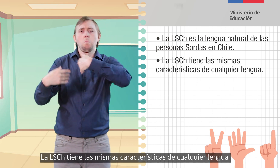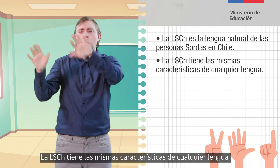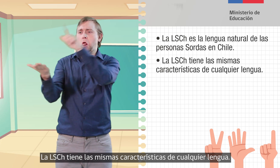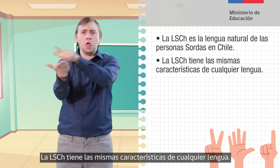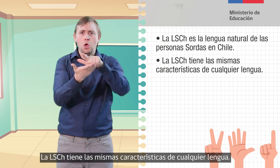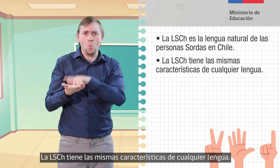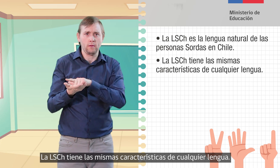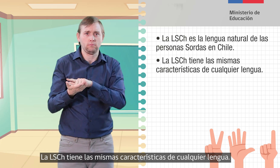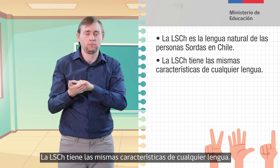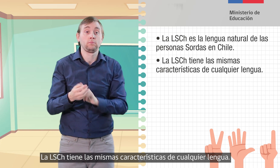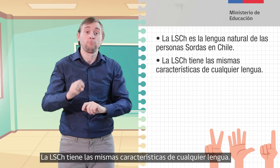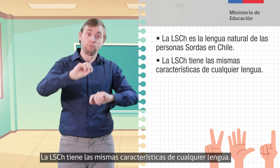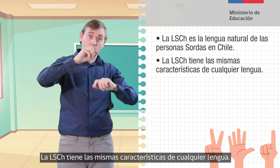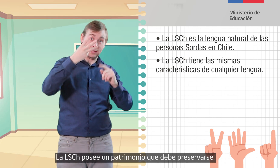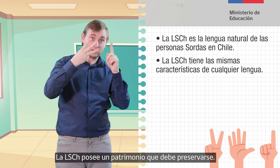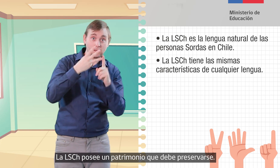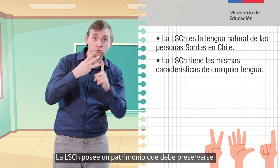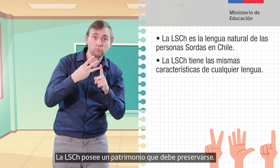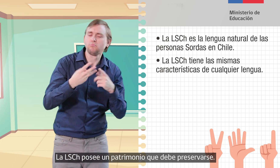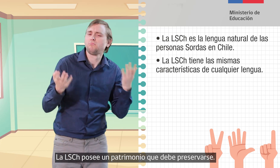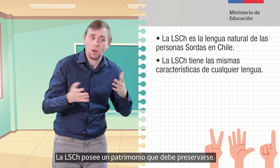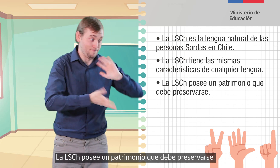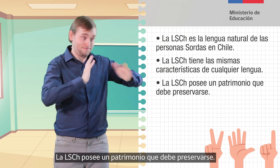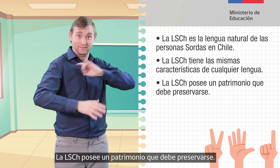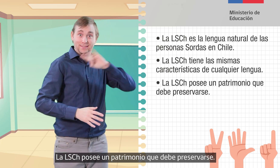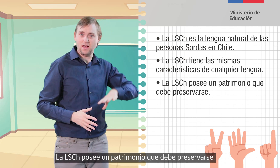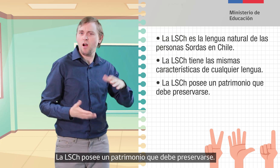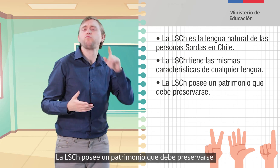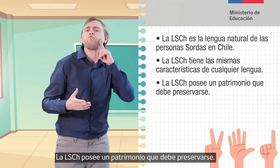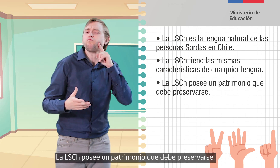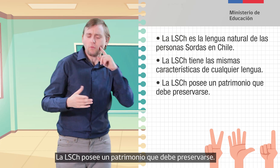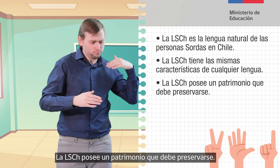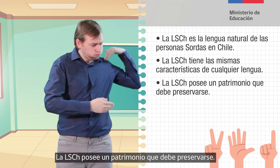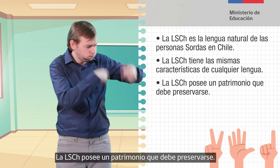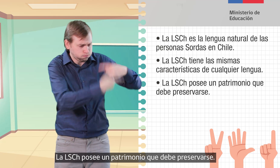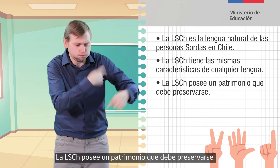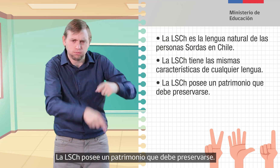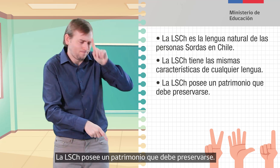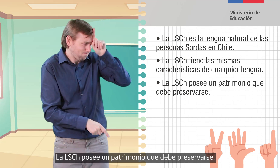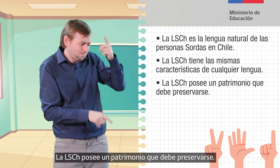cualquier lengua. La lengua de señas chilena posee un patrimonio que debe preservarse.